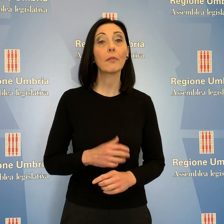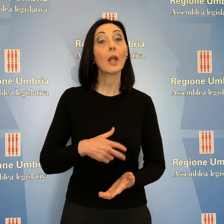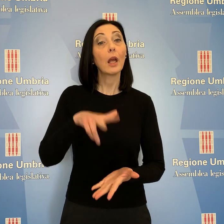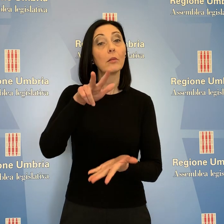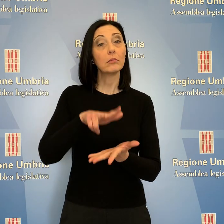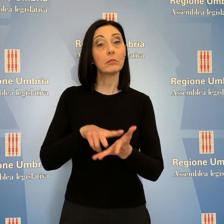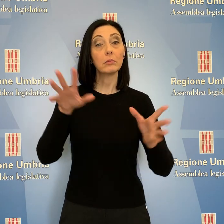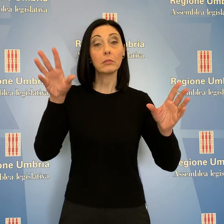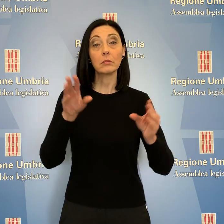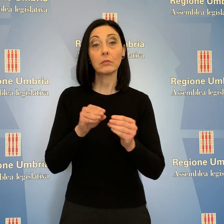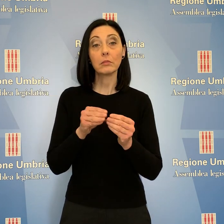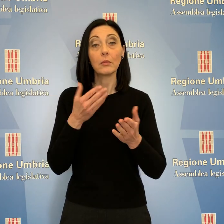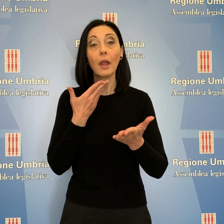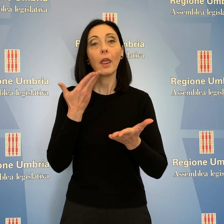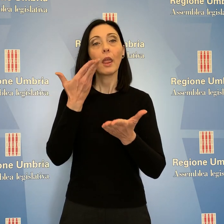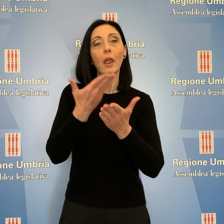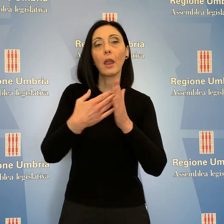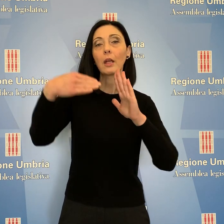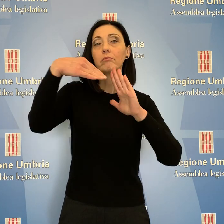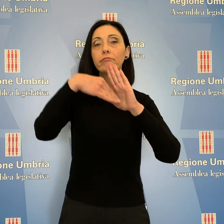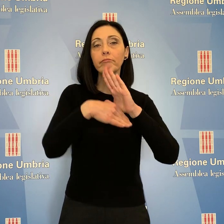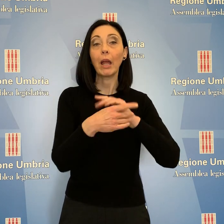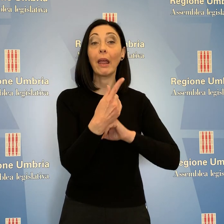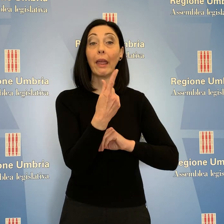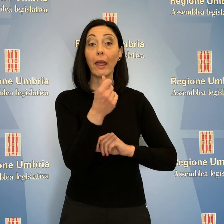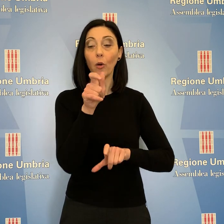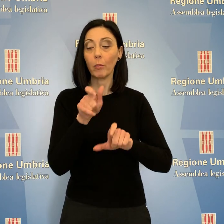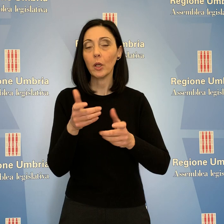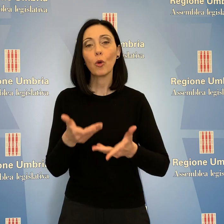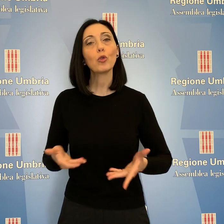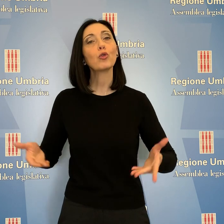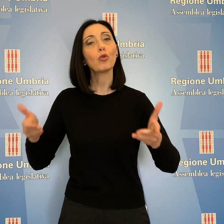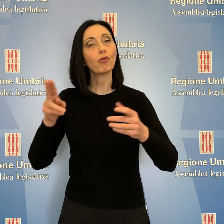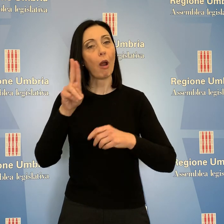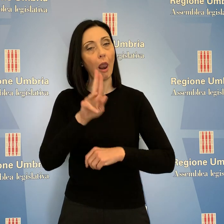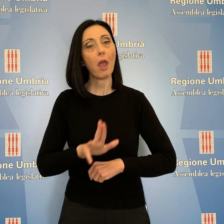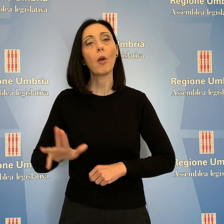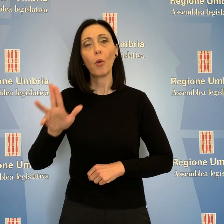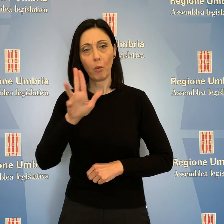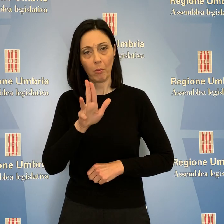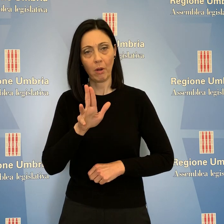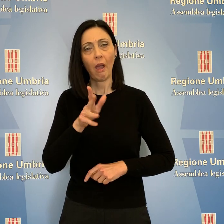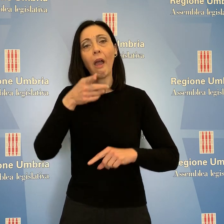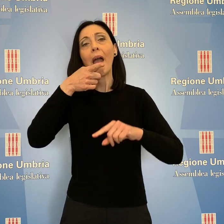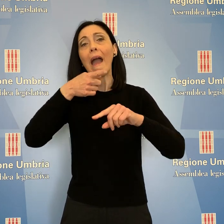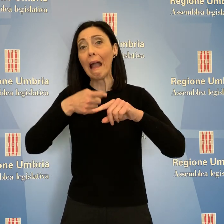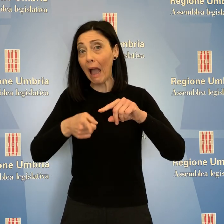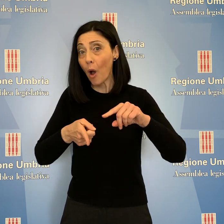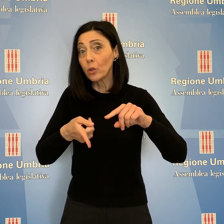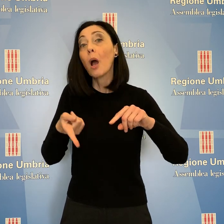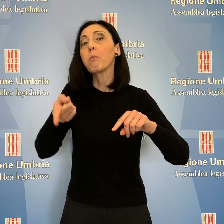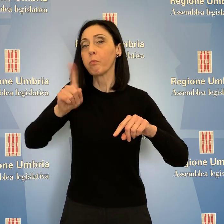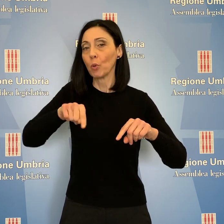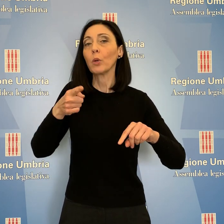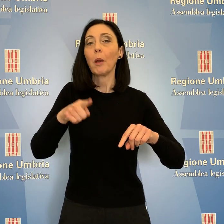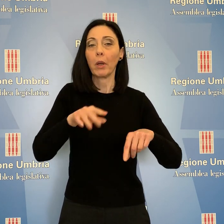Approvata l'unanimità, la mozione sul declino economico-sociale dell'Umbria, aggravato anche a causa della pandemia e del terremoto,